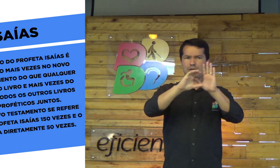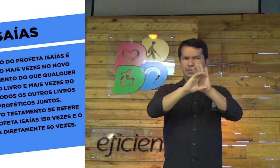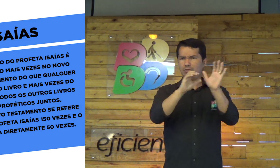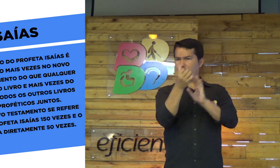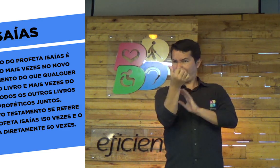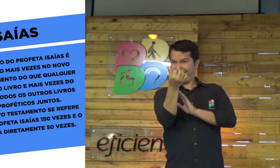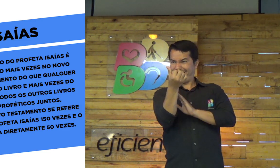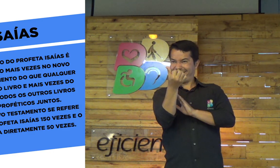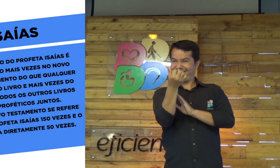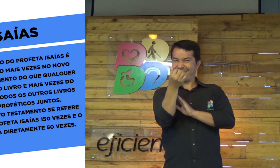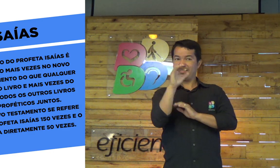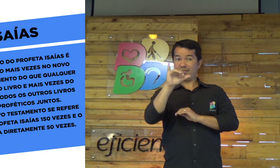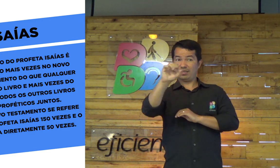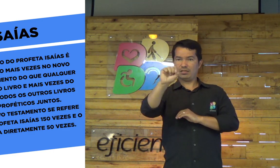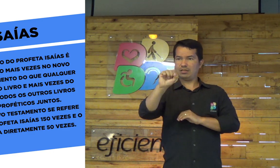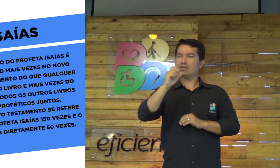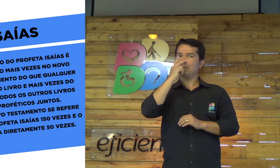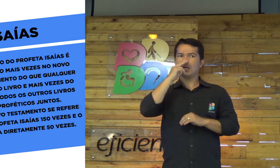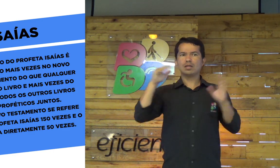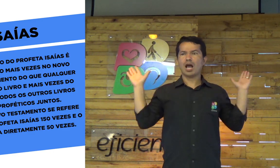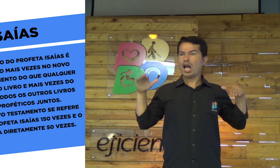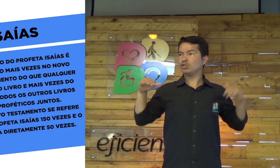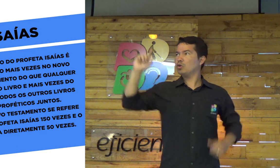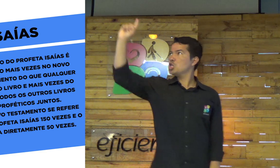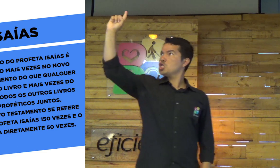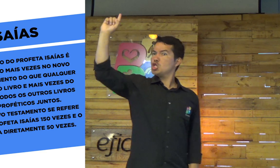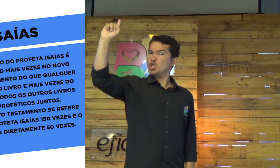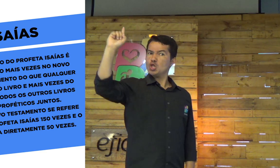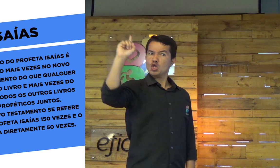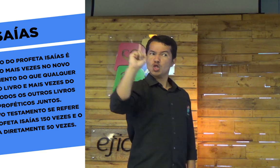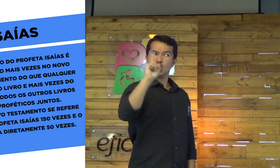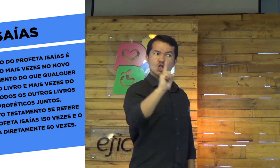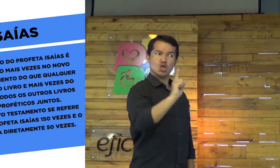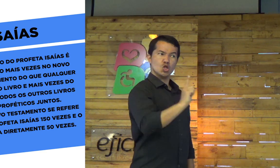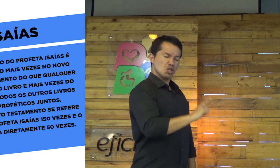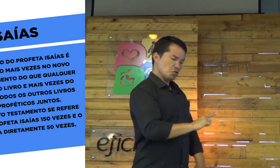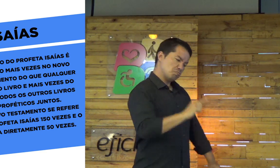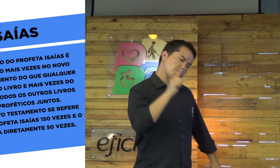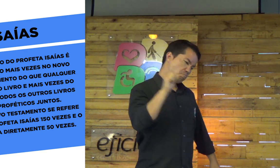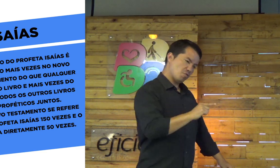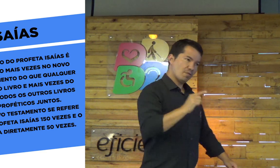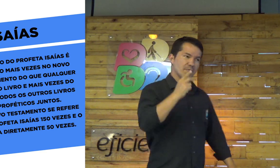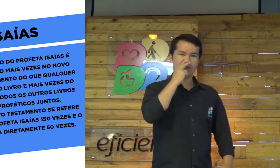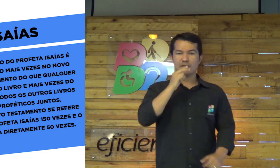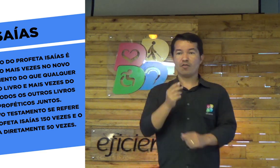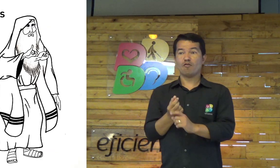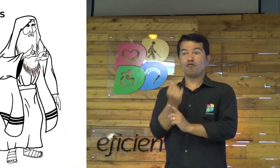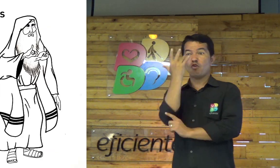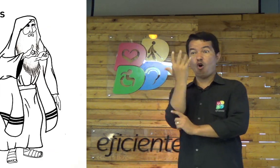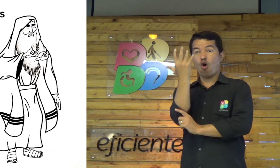No capítulo 6, o anjo vem até Isaías.